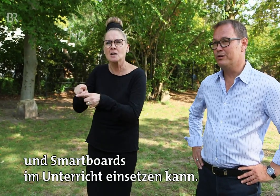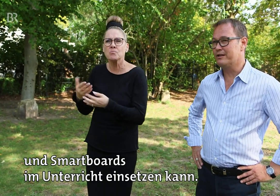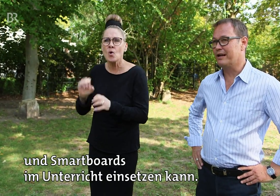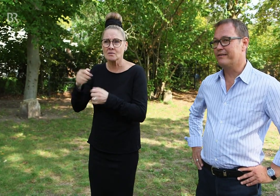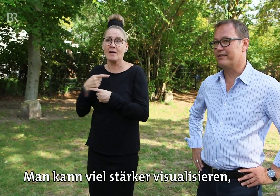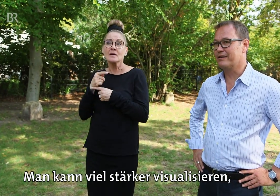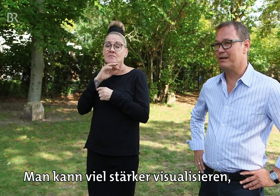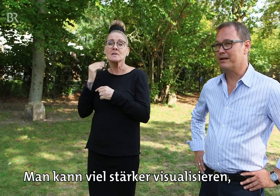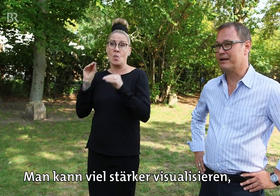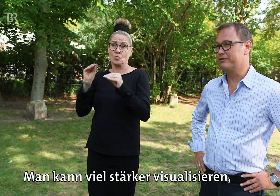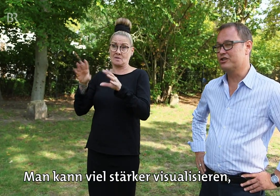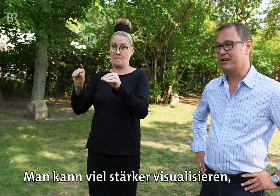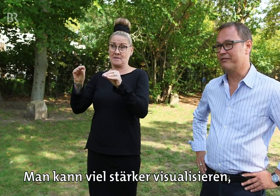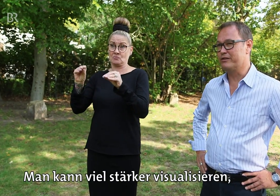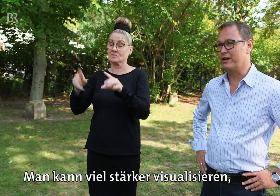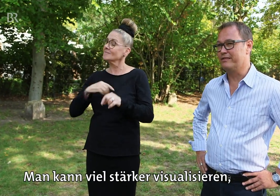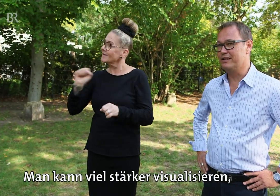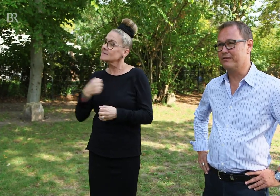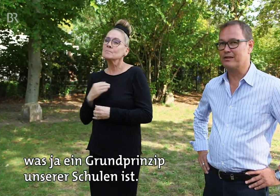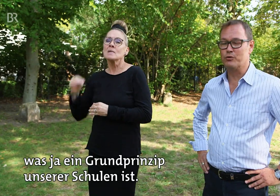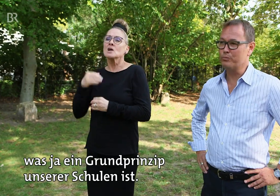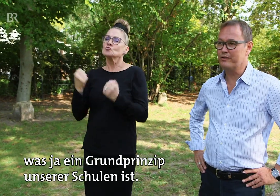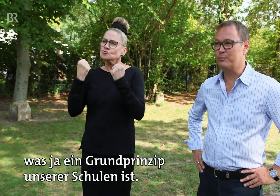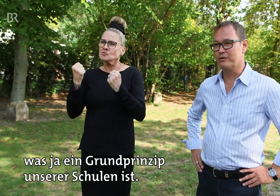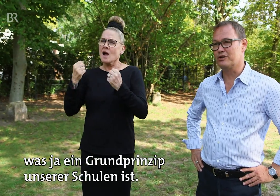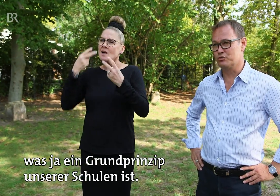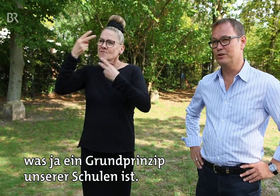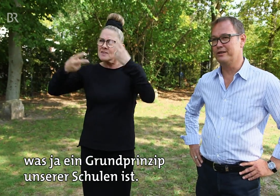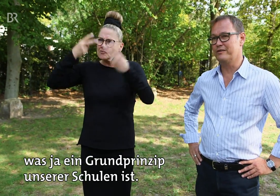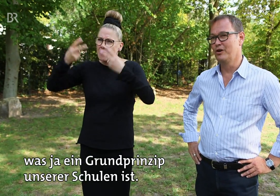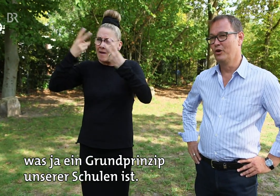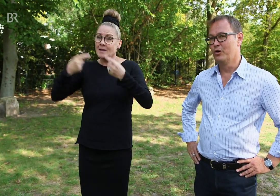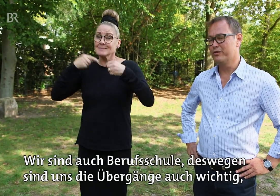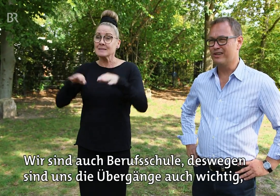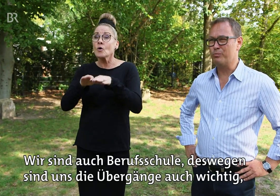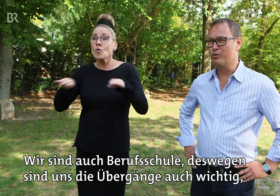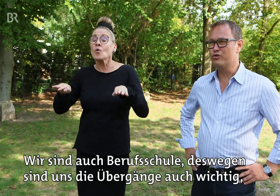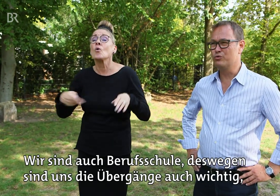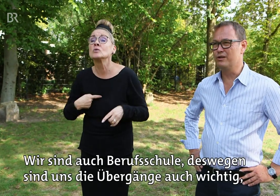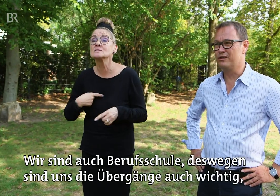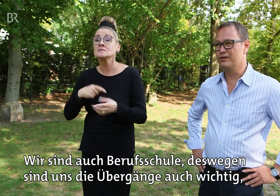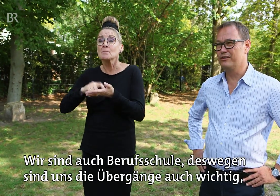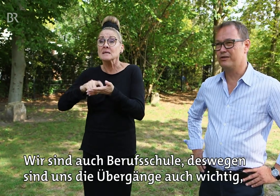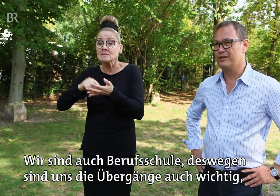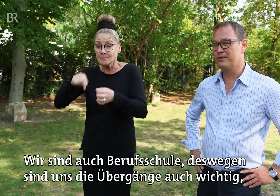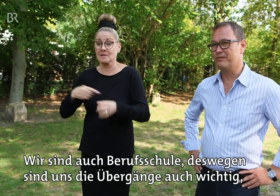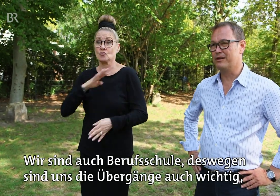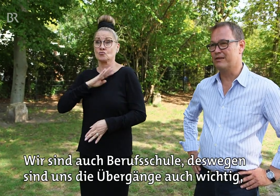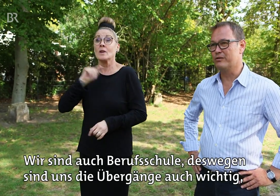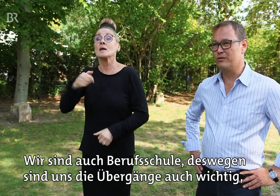Unterricht einsetzen kann. Man kann viel stärker visualisieren, was ja ein Grundprinzip unserer Schulen ist. Und wir sind auch Berufsschule und deswegen sind uns